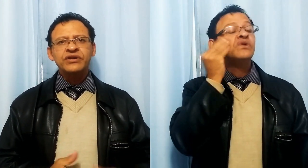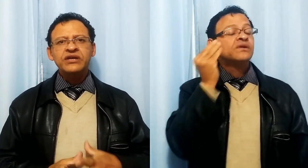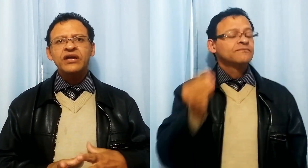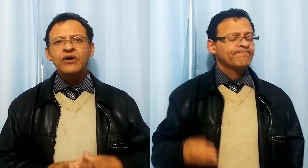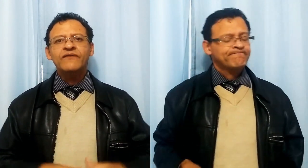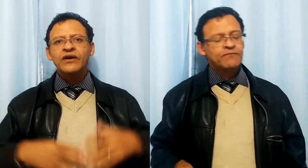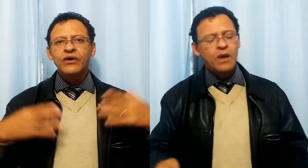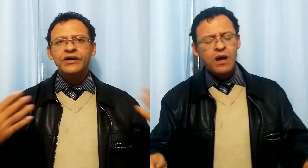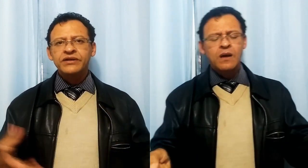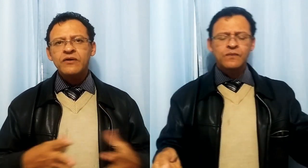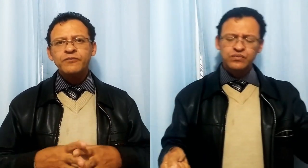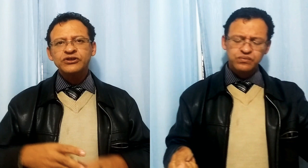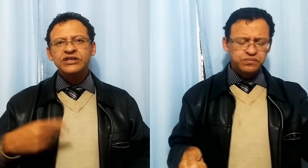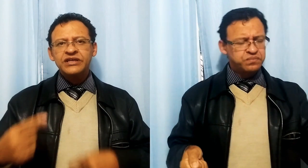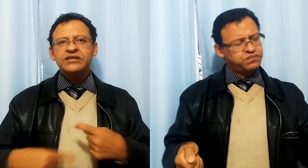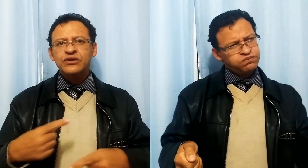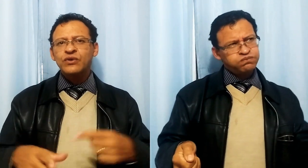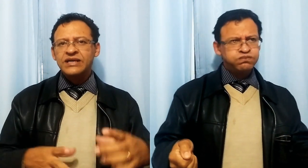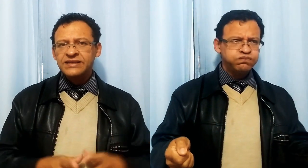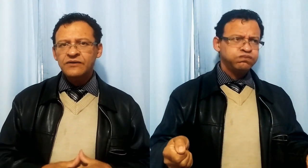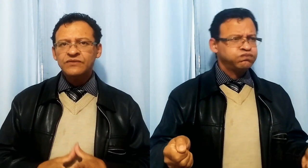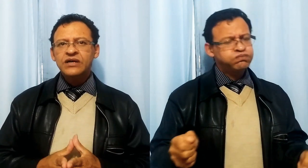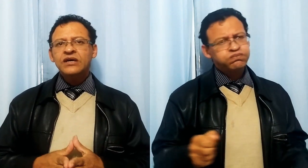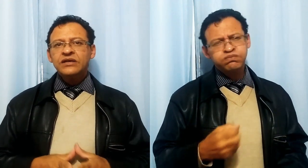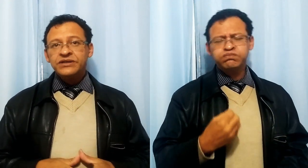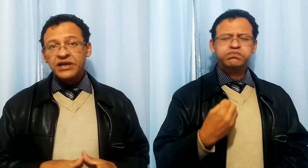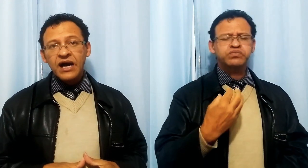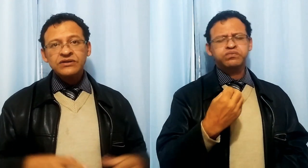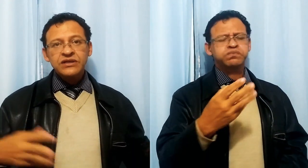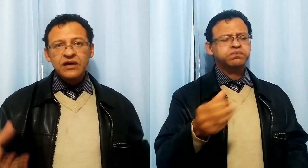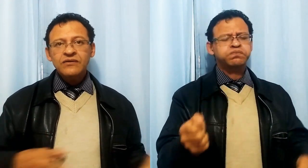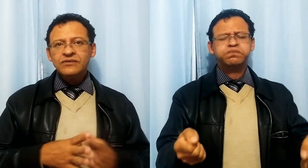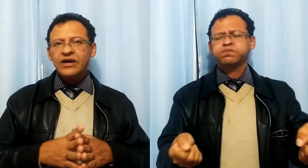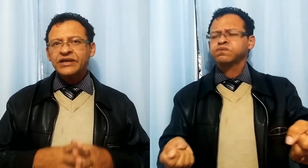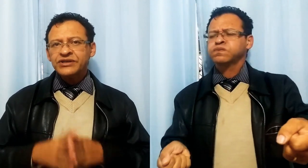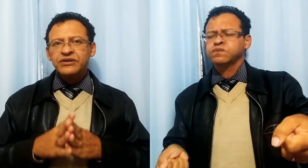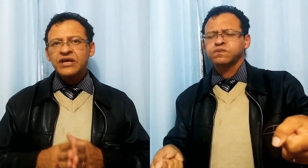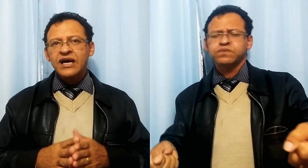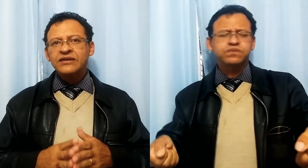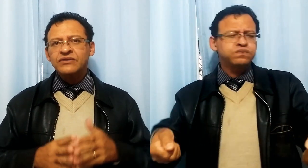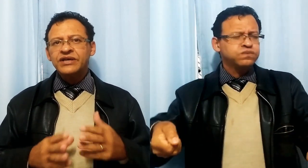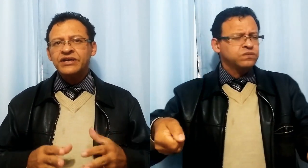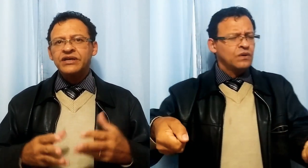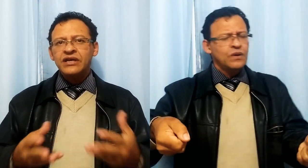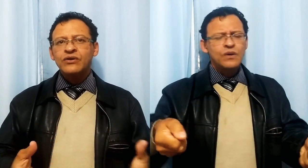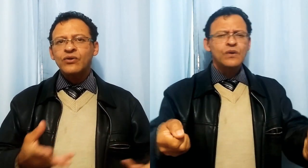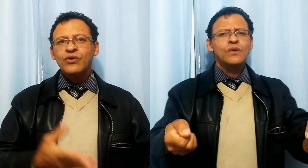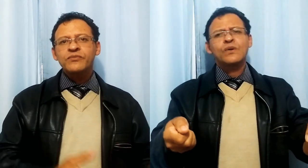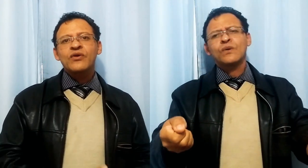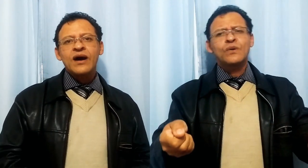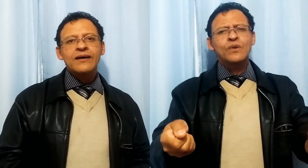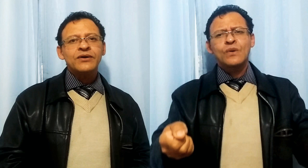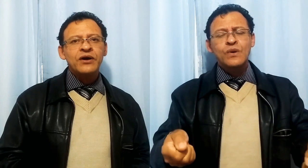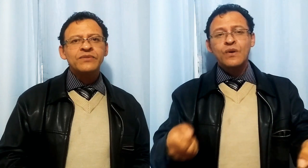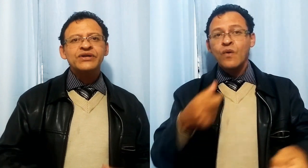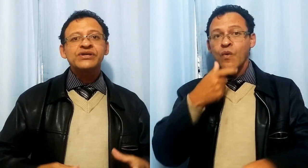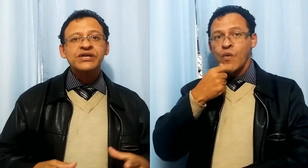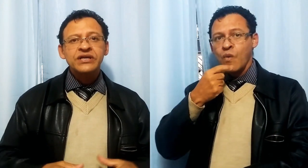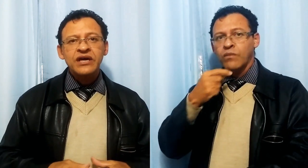tem da nova agora, tá? Um posto de grande circulação de carros, então eu acredito que a gasolina que ele colocou no meu carro realmente seja da